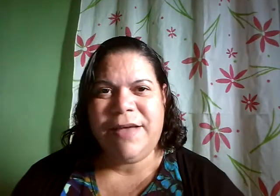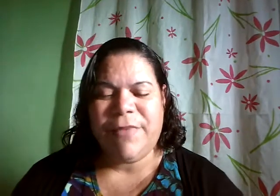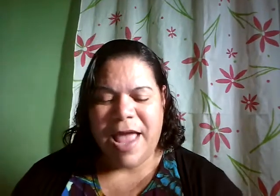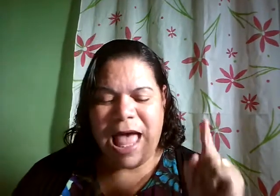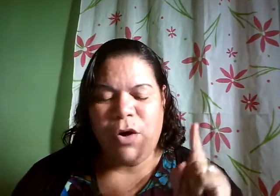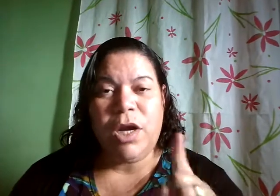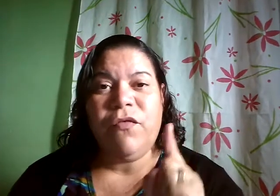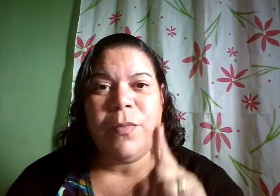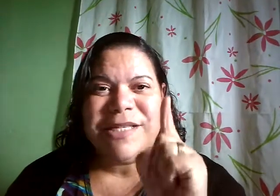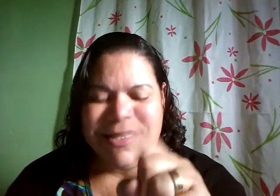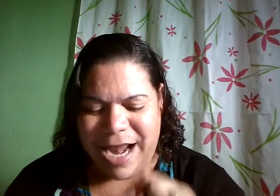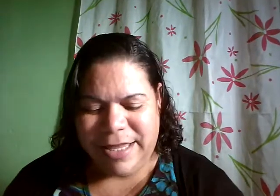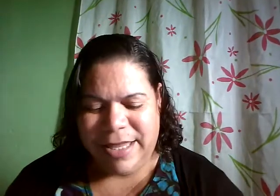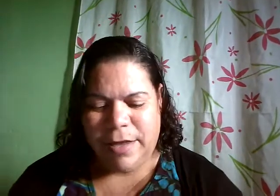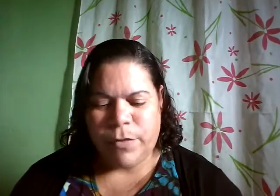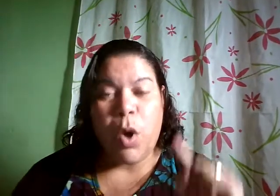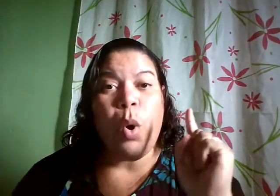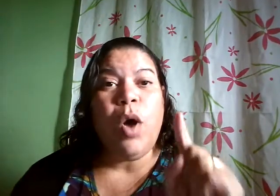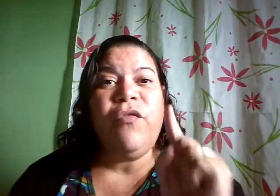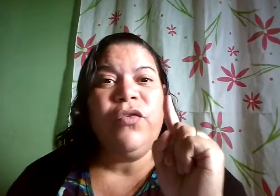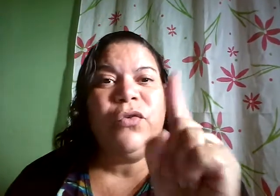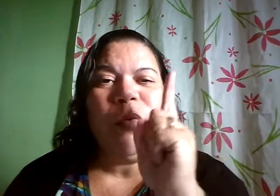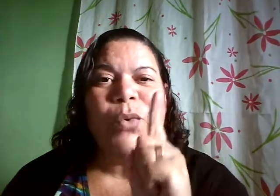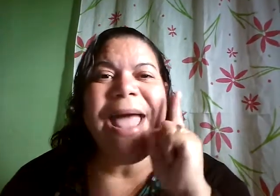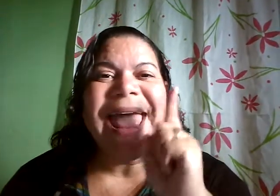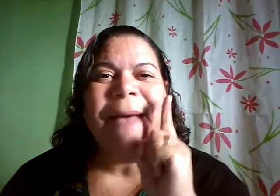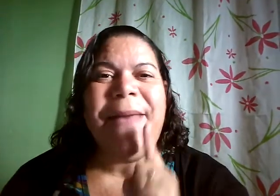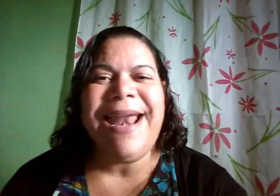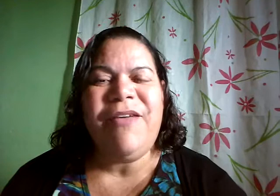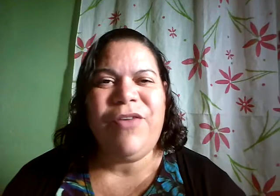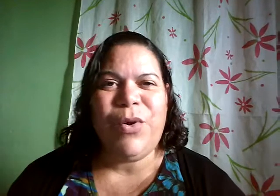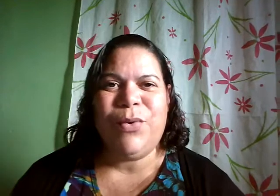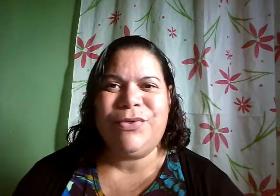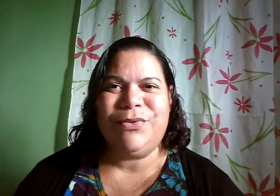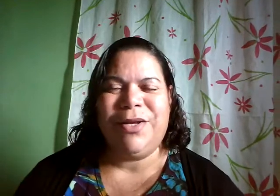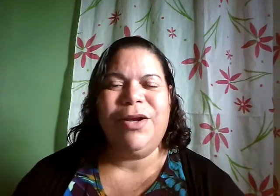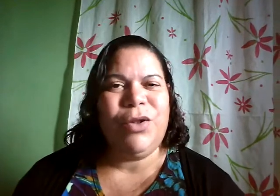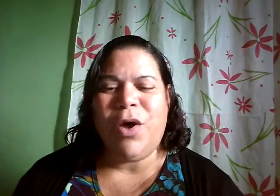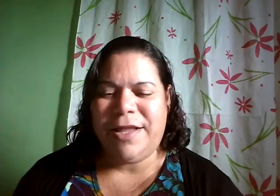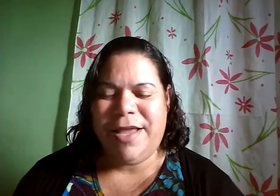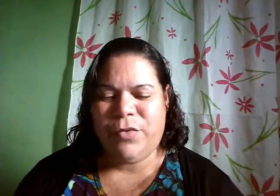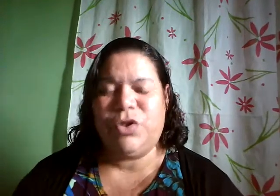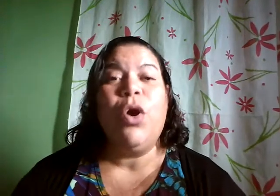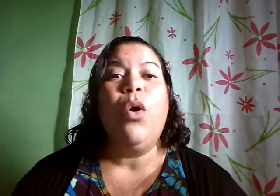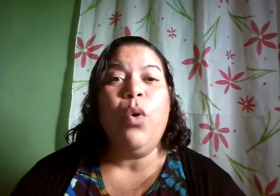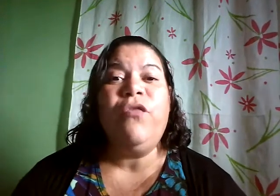Agora vamos entrar aqui. O futuro é maravilhoso. Glória a Deus. O